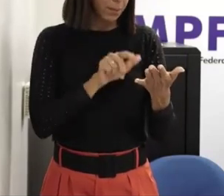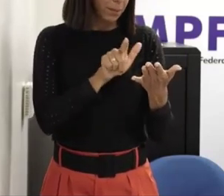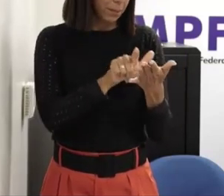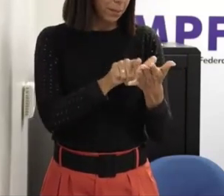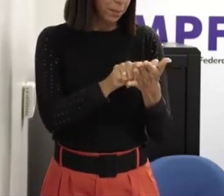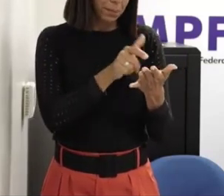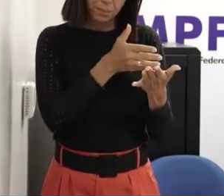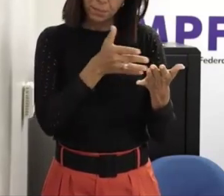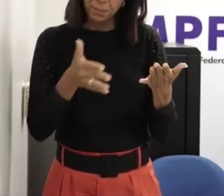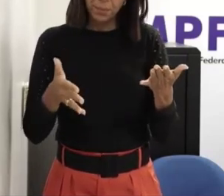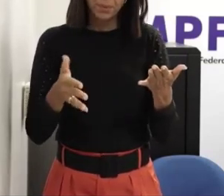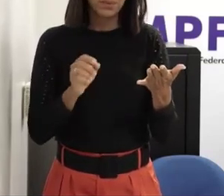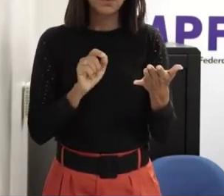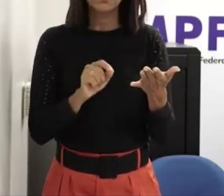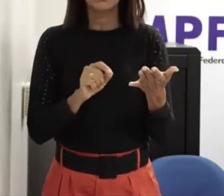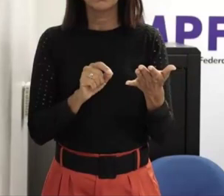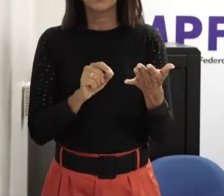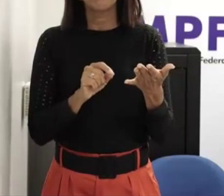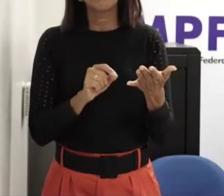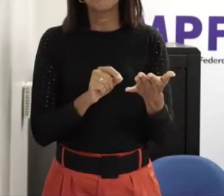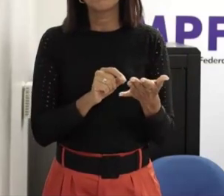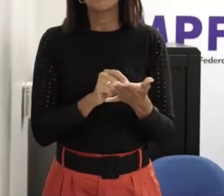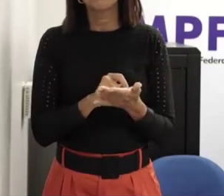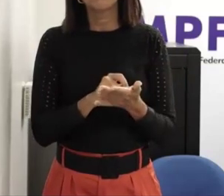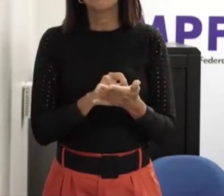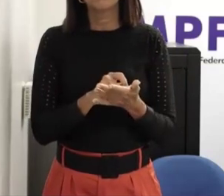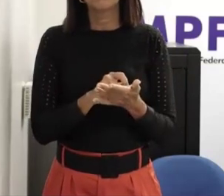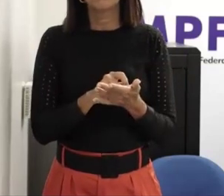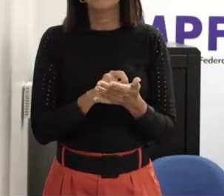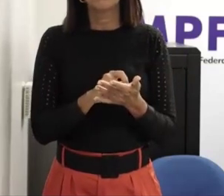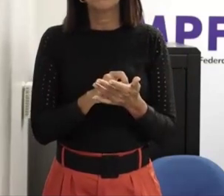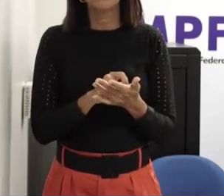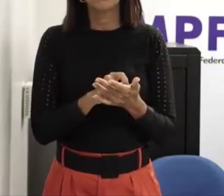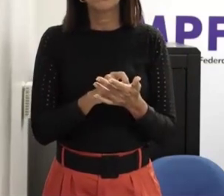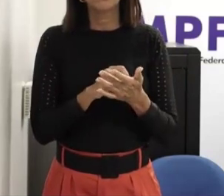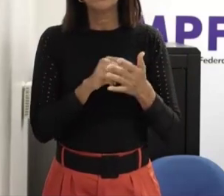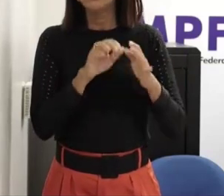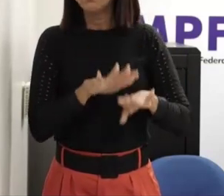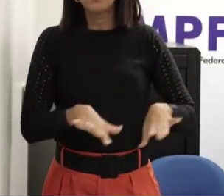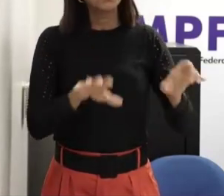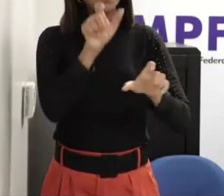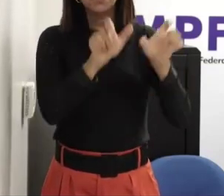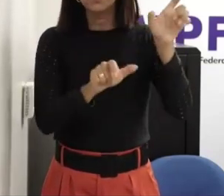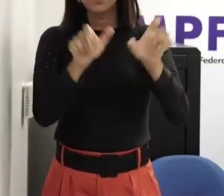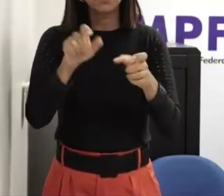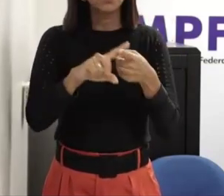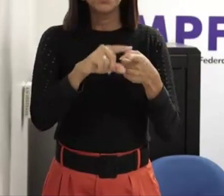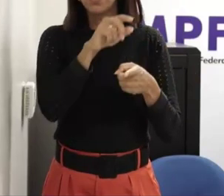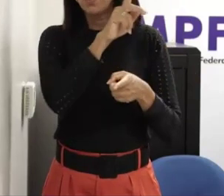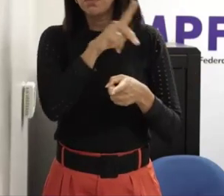o acolhimento das vítimas eu diria que para todo mundo né mesmo para pedagogo professor psicólogo